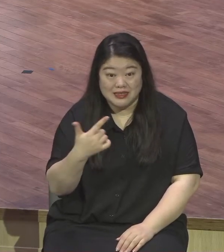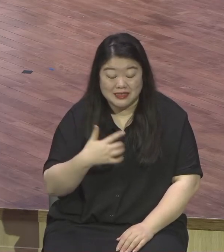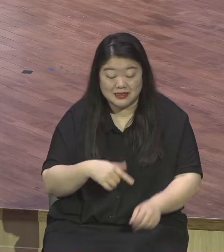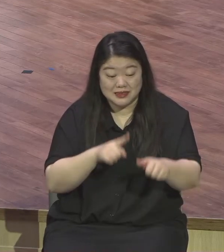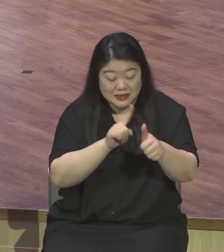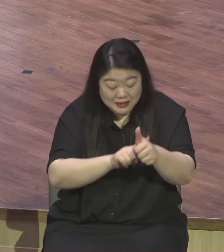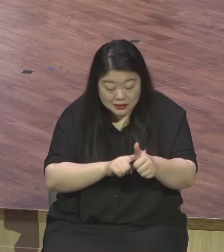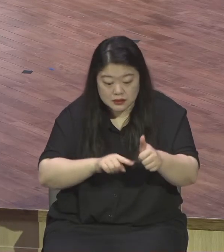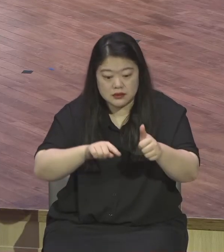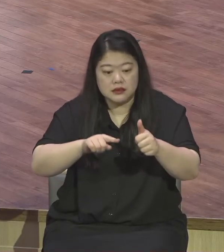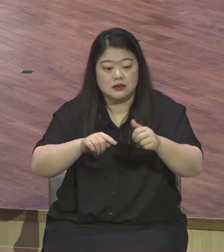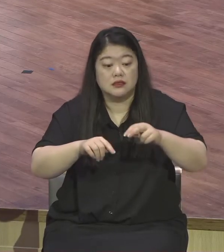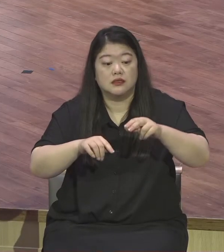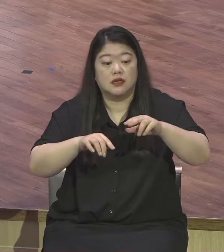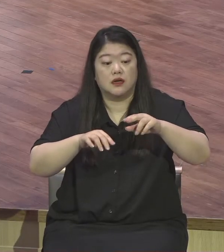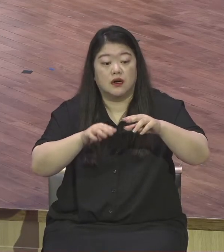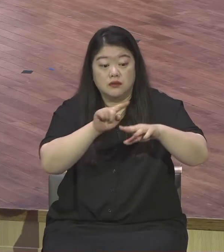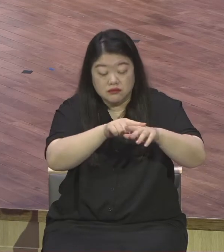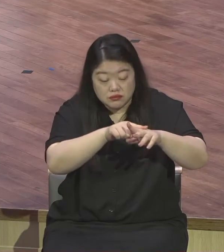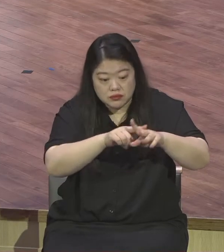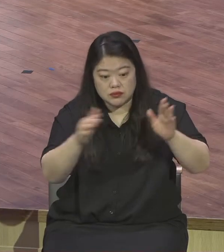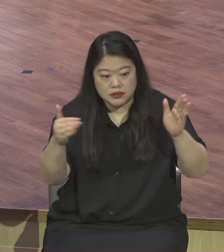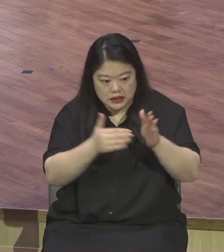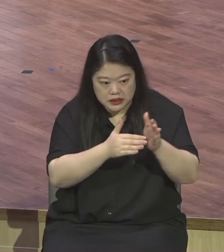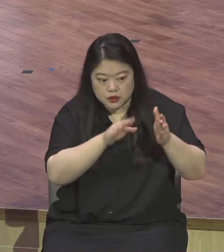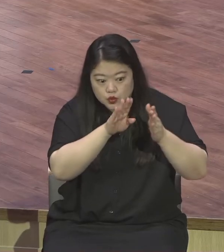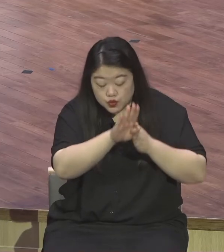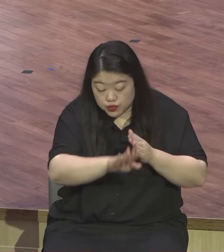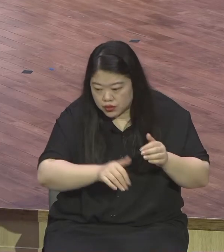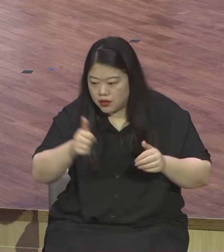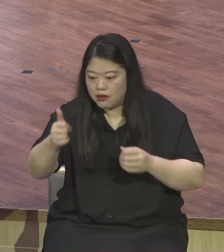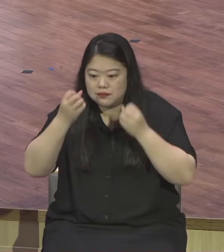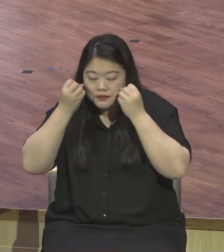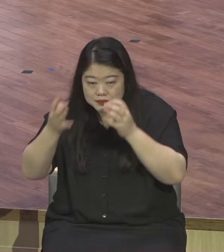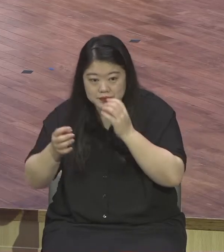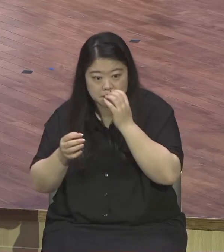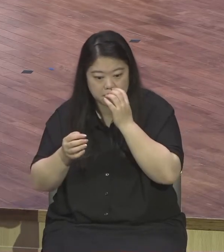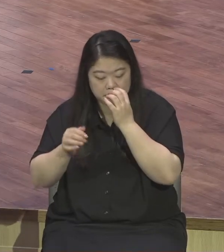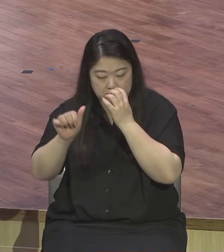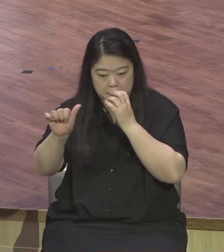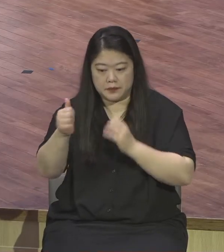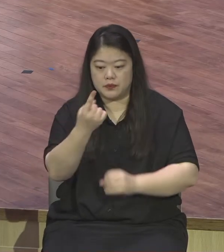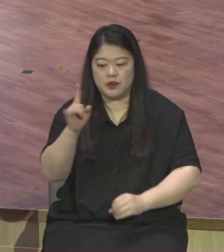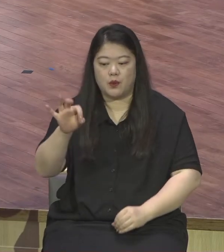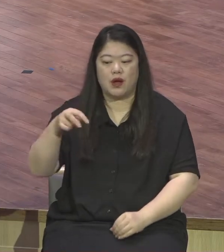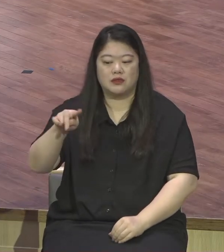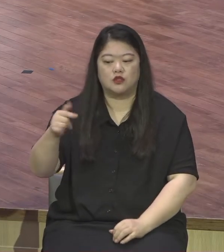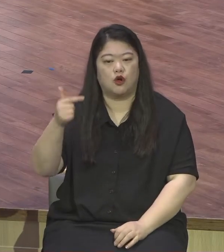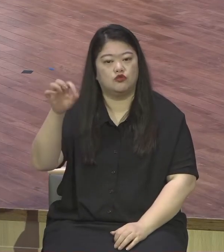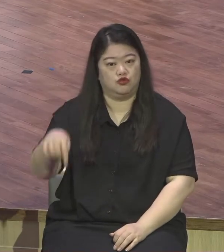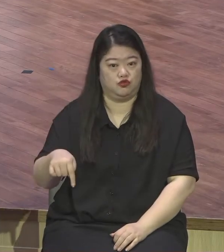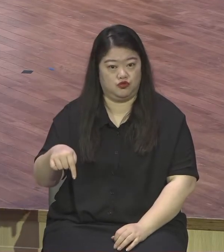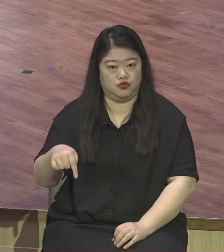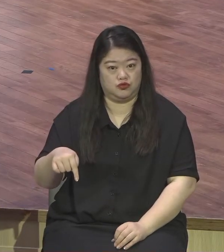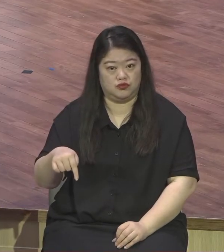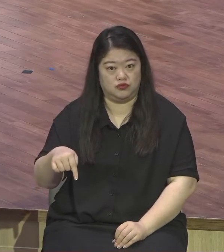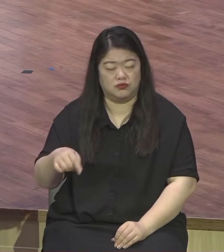됐는데 사실 우리나라 사람들 처형을 보면 서양 선수에 비해서 수영에 적합하지 않습니다.